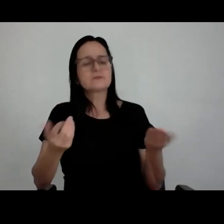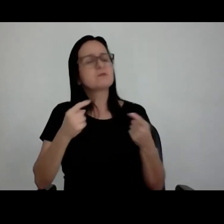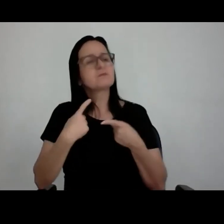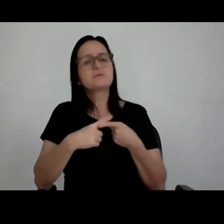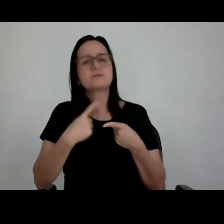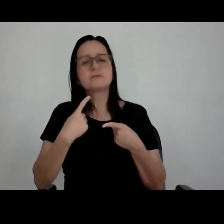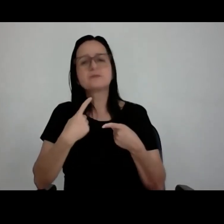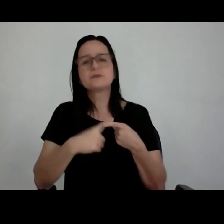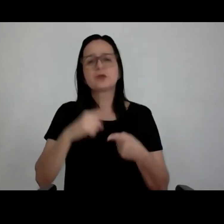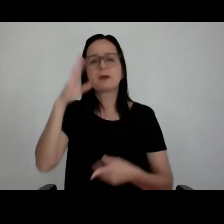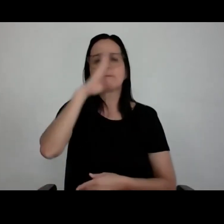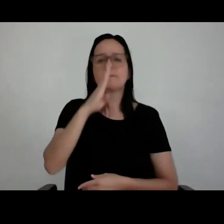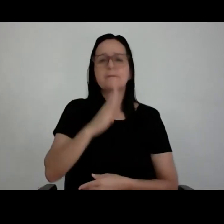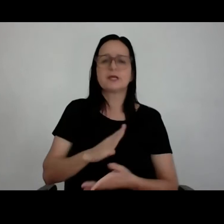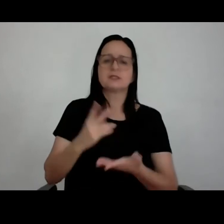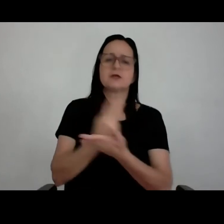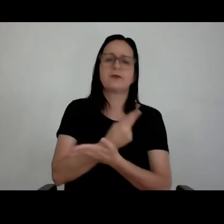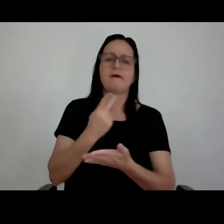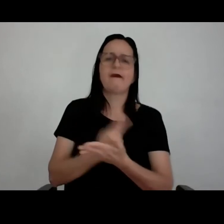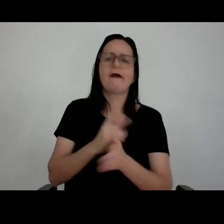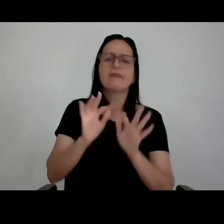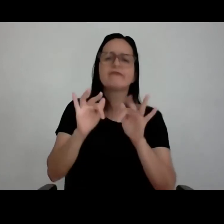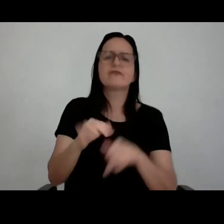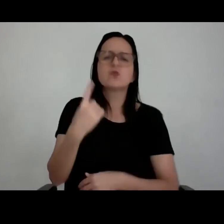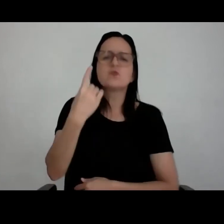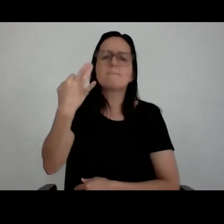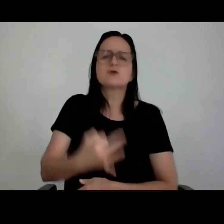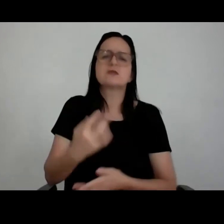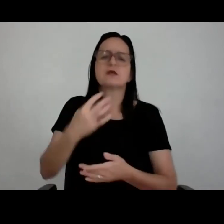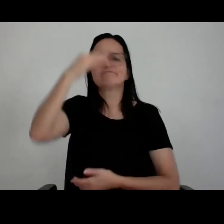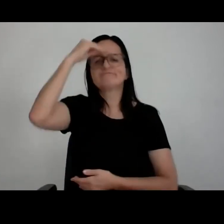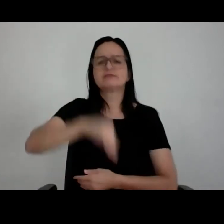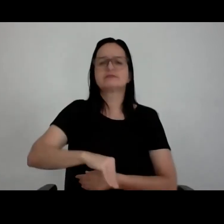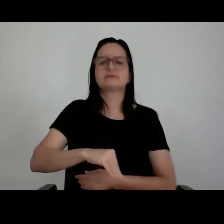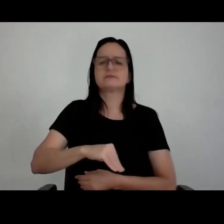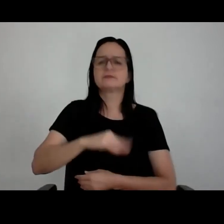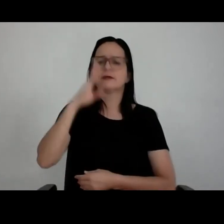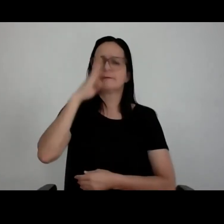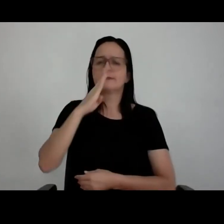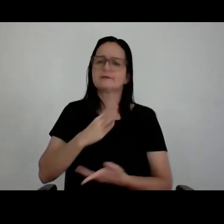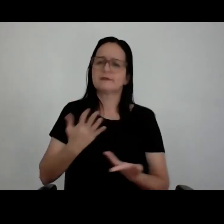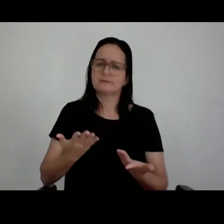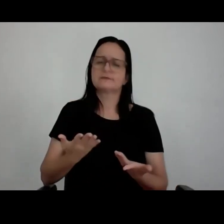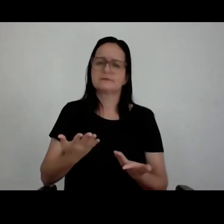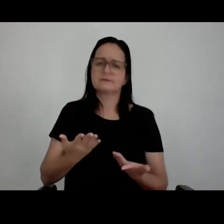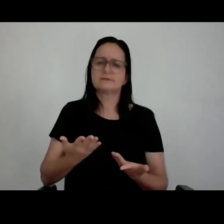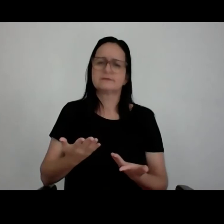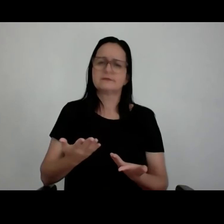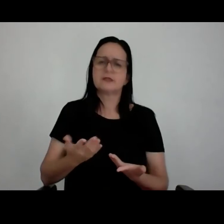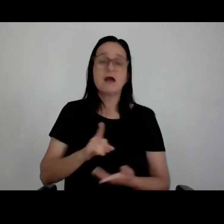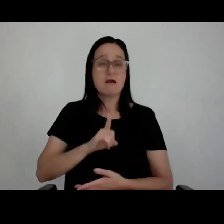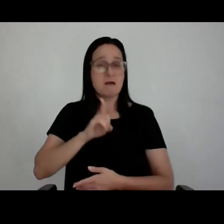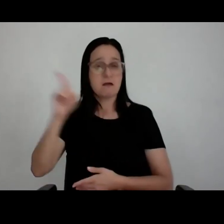brasileiro erra no 1% final? Ele chega no final e desiste. E ele falando de tecnologia, Nokia, o cara era holandês,